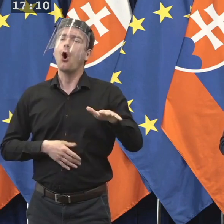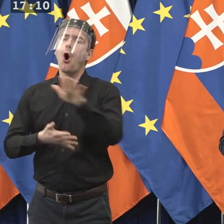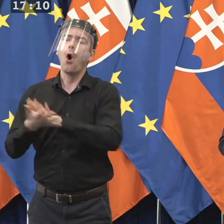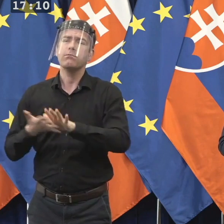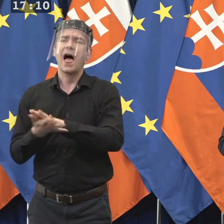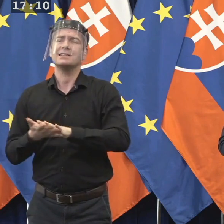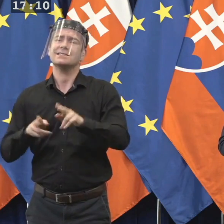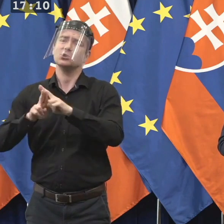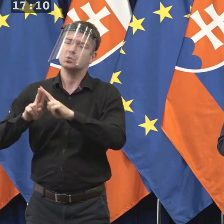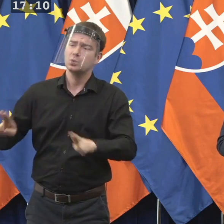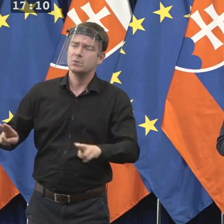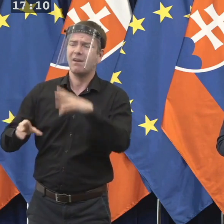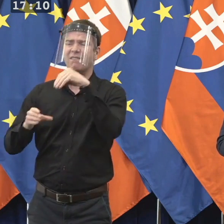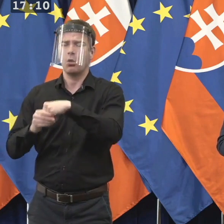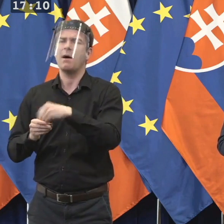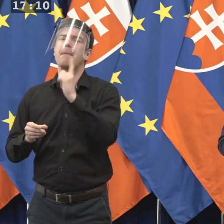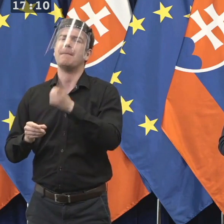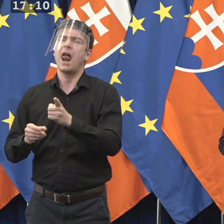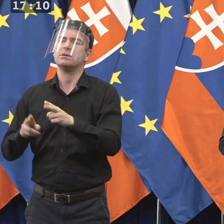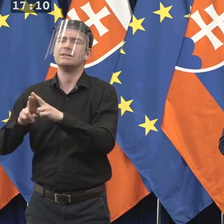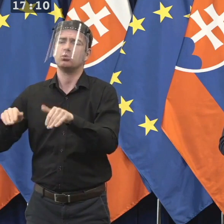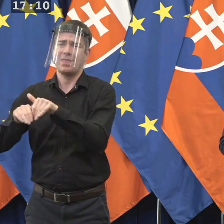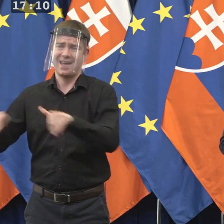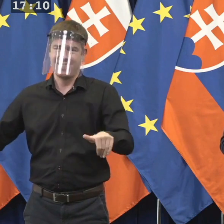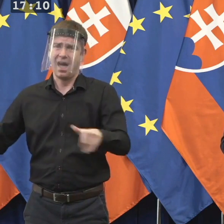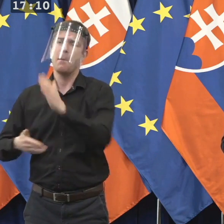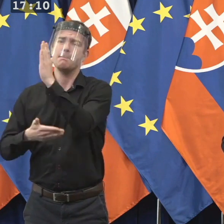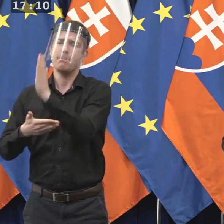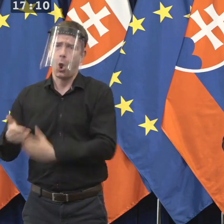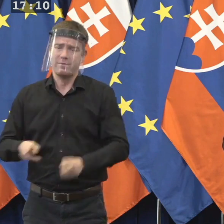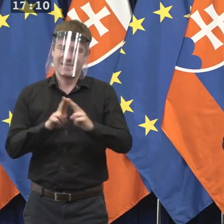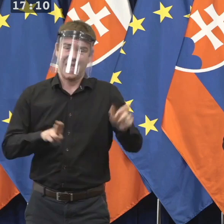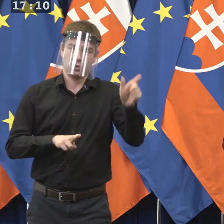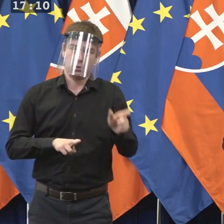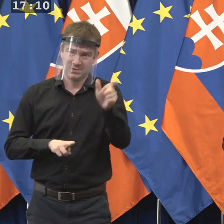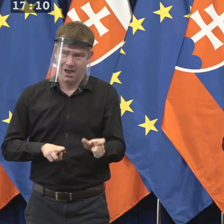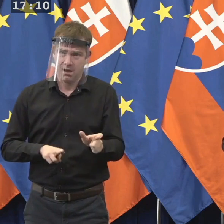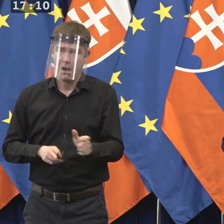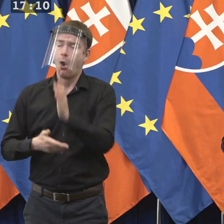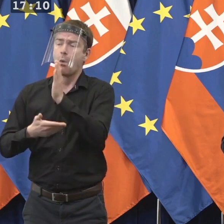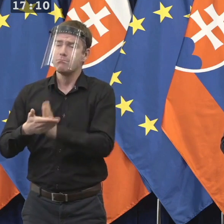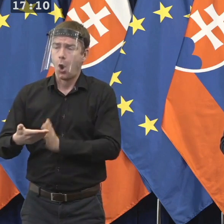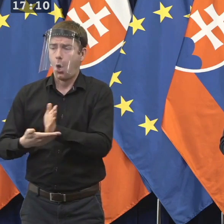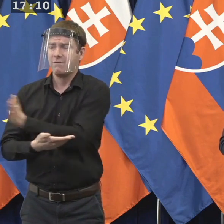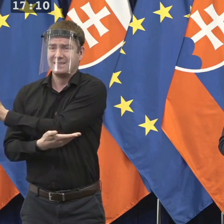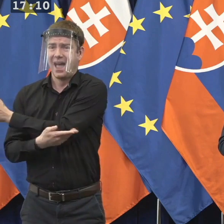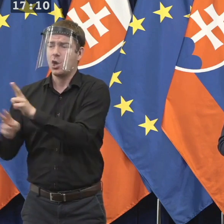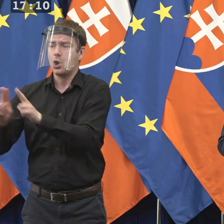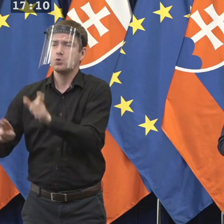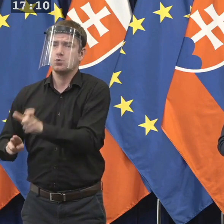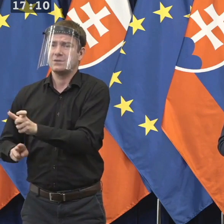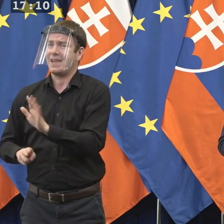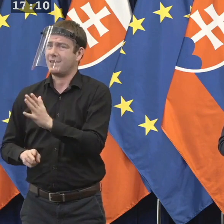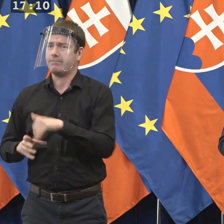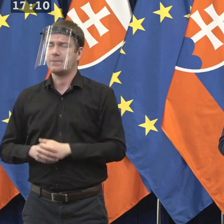sudcov a polovica nesudcov. Čo sa týka doktorky Mišíkova, veľmi sa teším, že takáto osoba bude v súdnej rade.